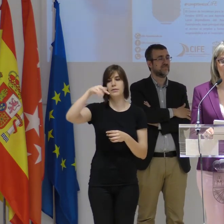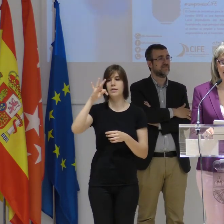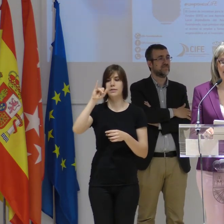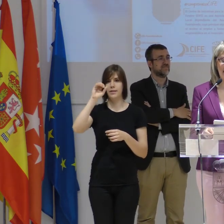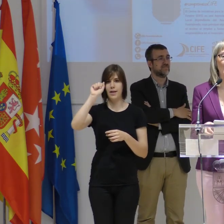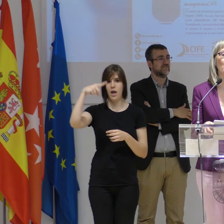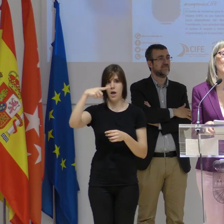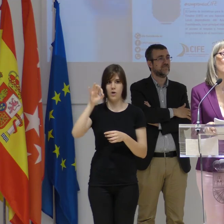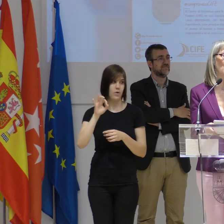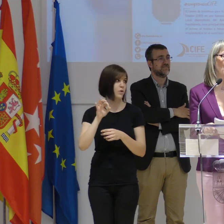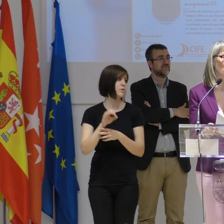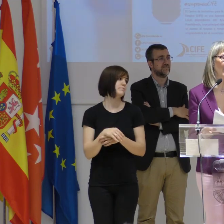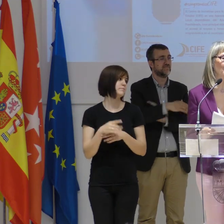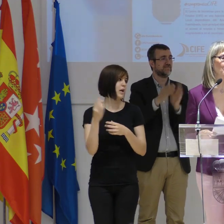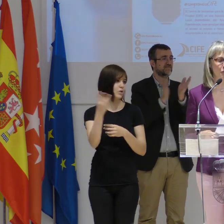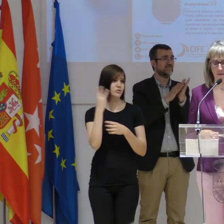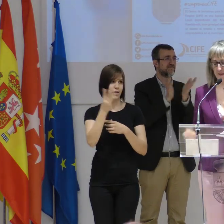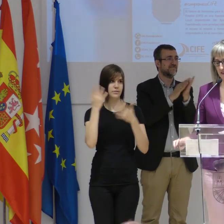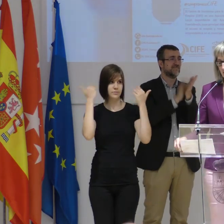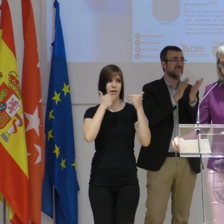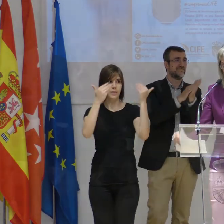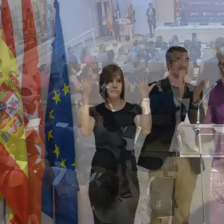y Jorge Tejada Rodríguez. Un aplauso para ellos.